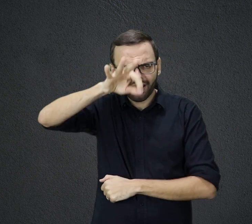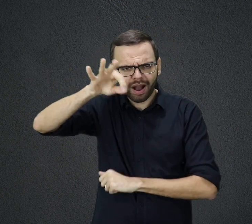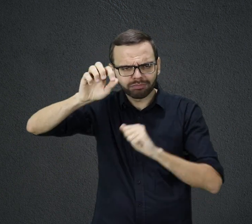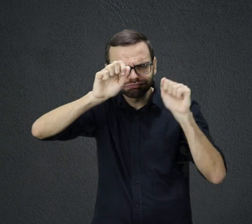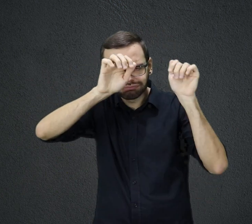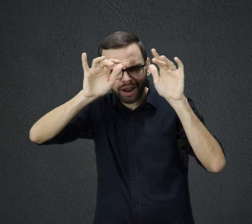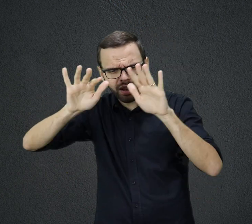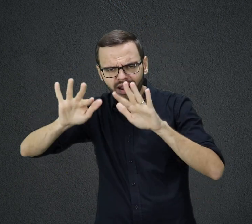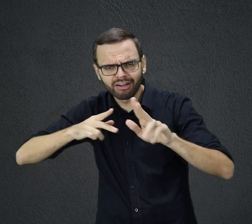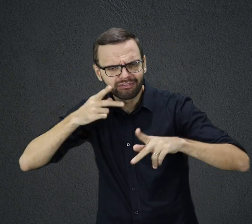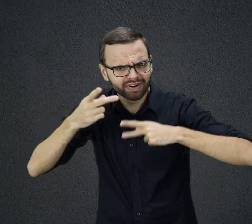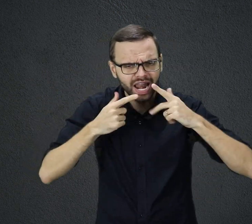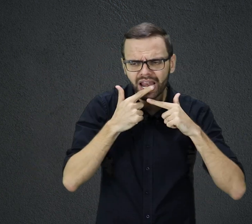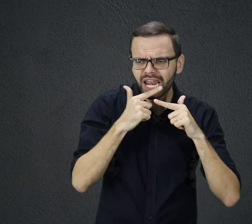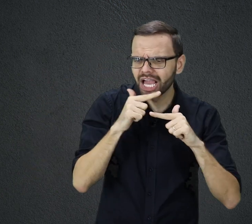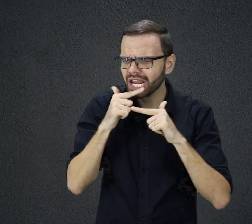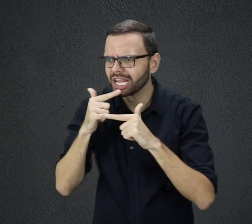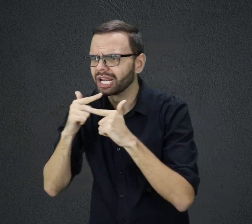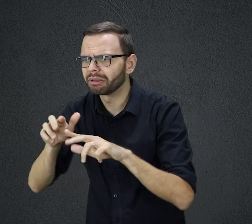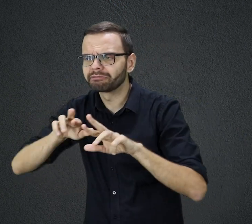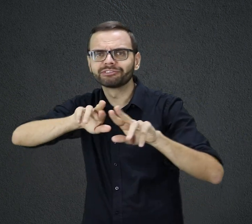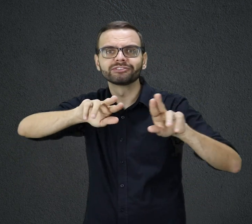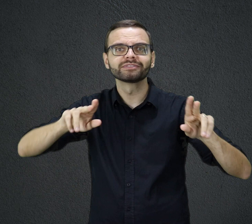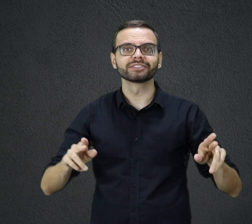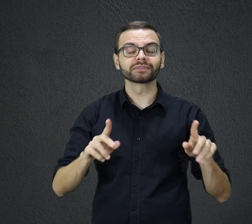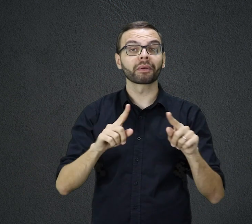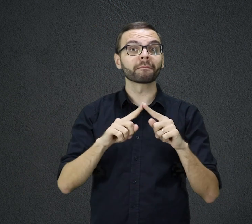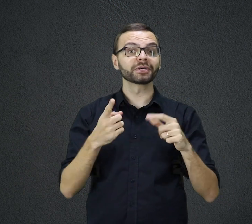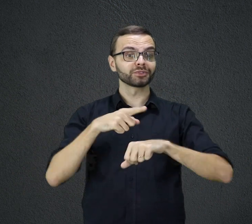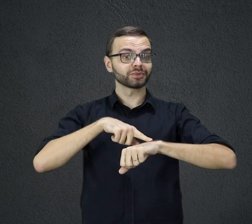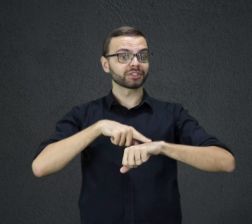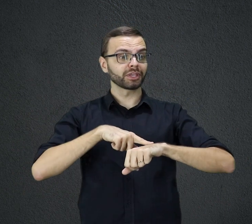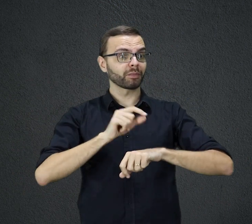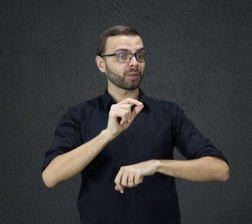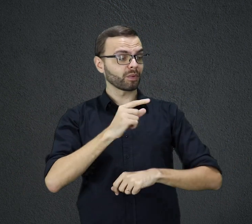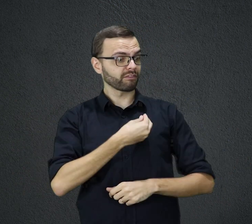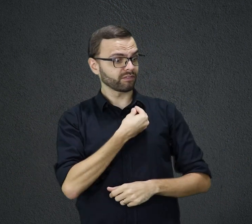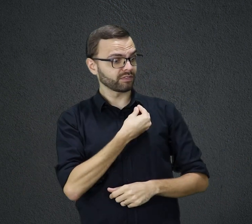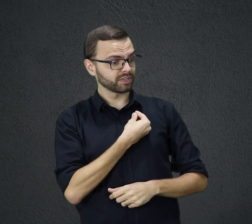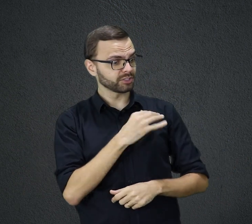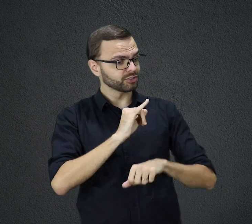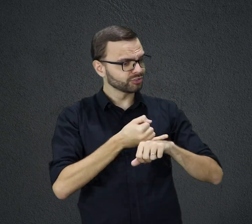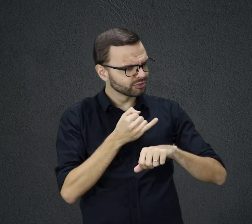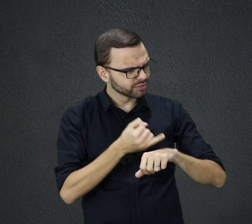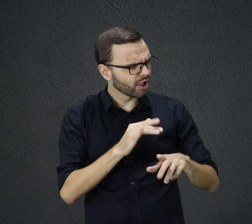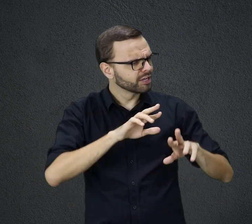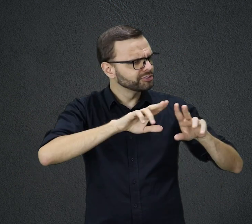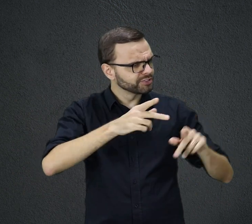falar línguas diferentes. Naquele momento, havia em Jerusalém peregrinos de muitas nações que tinham